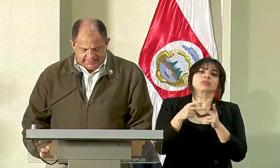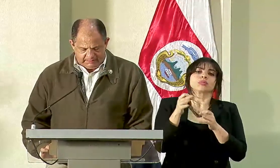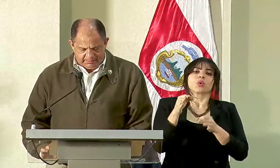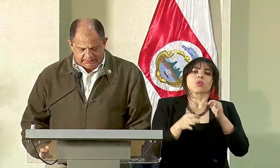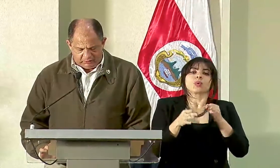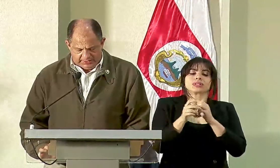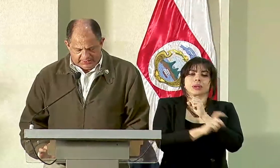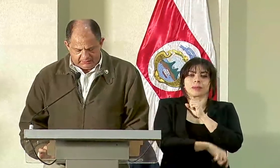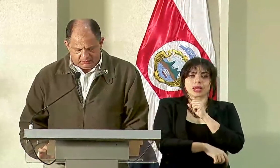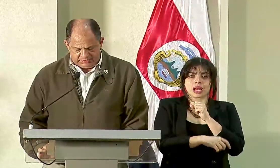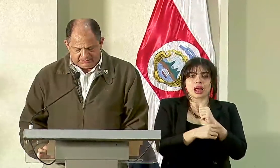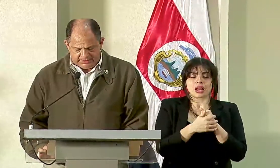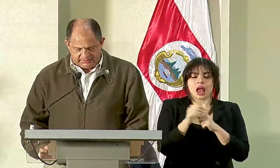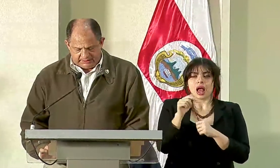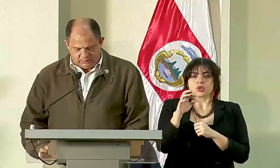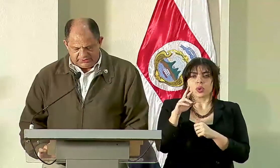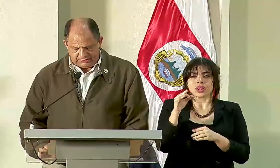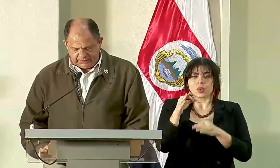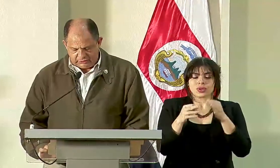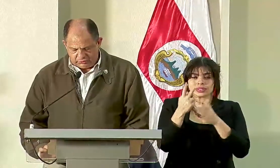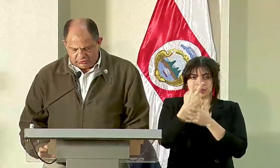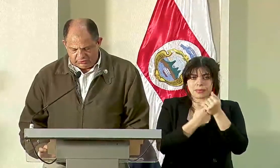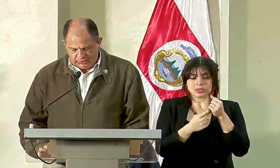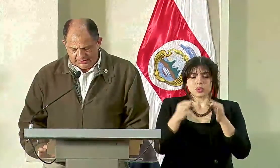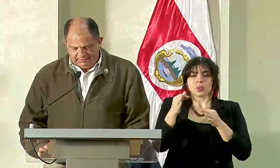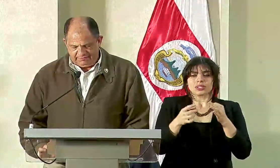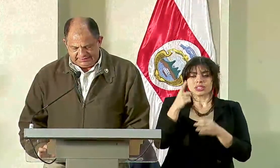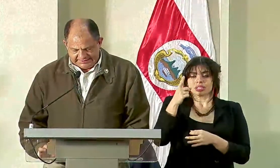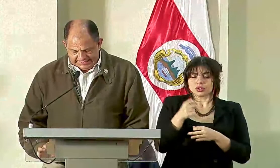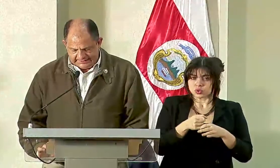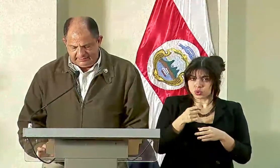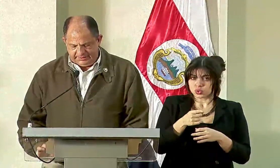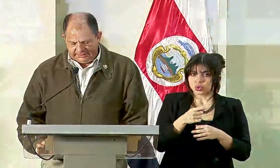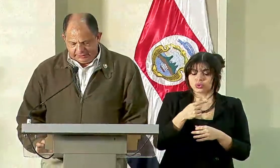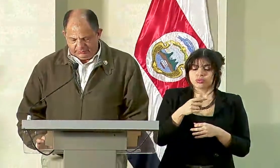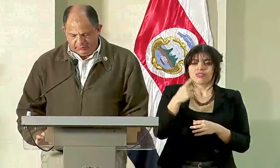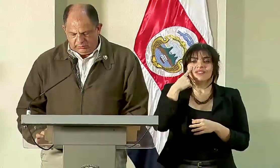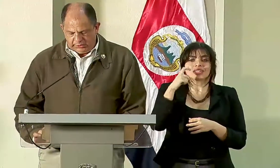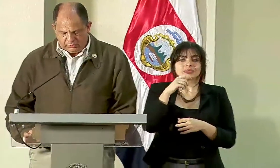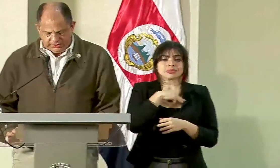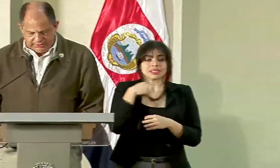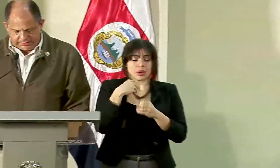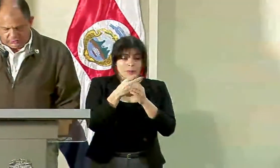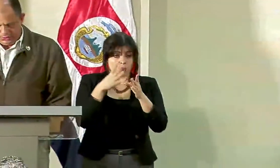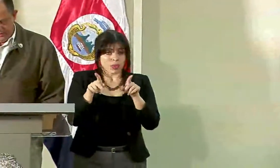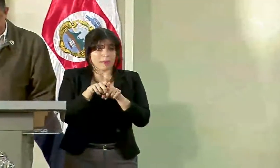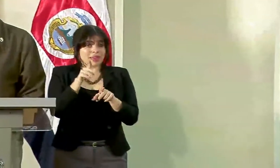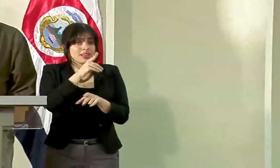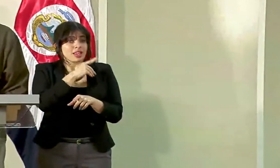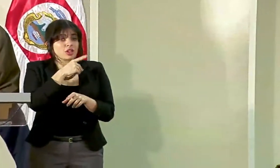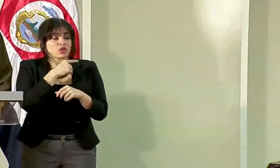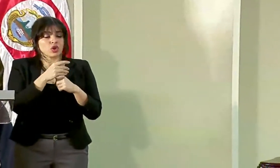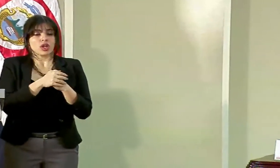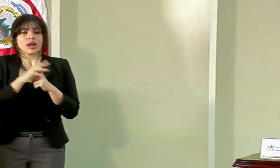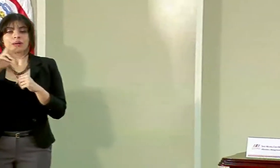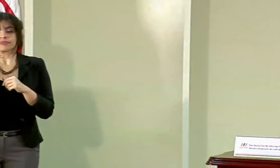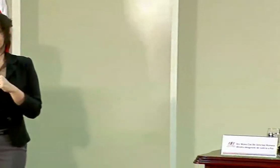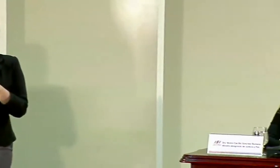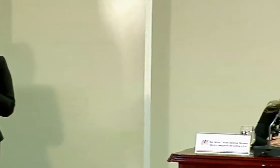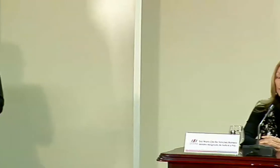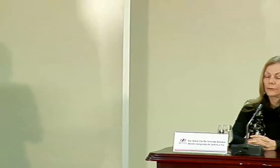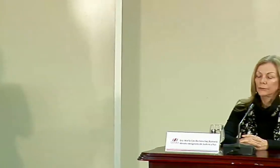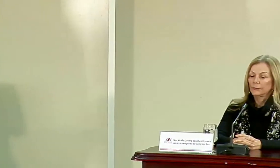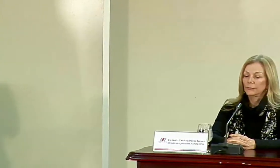jueza penal, actuaria, jueza mixta, jueza de instrucción, fiscal del Ministerio Público y directora del Digesto de